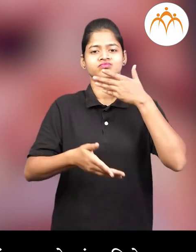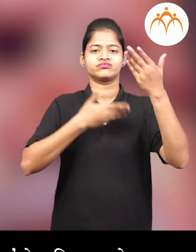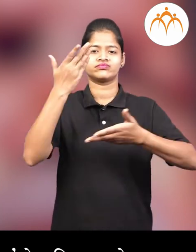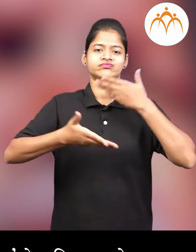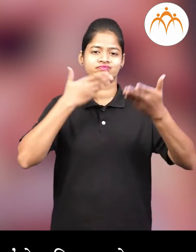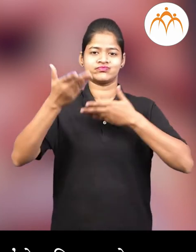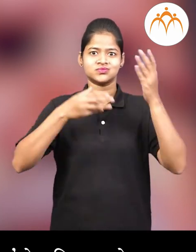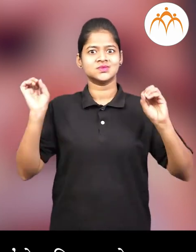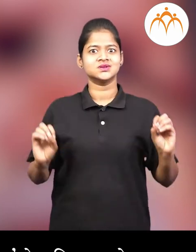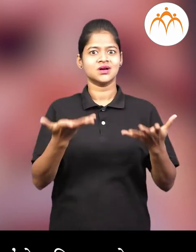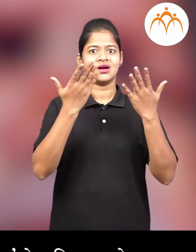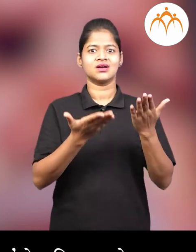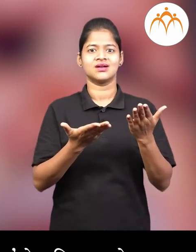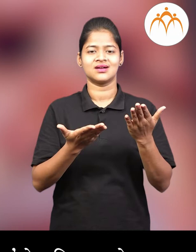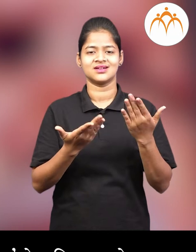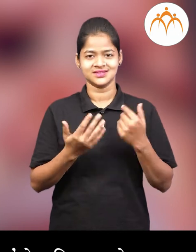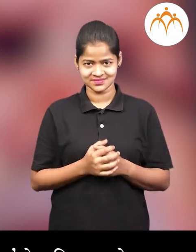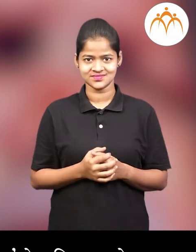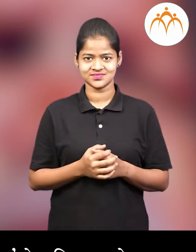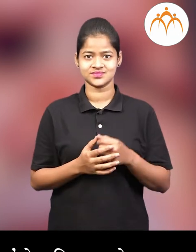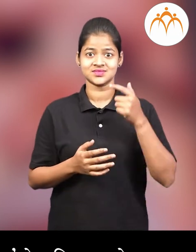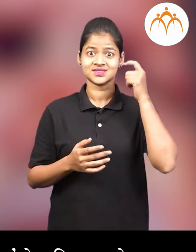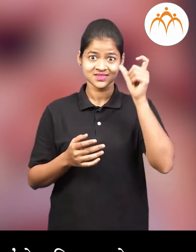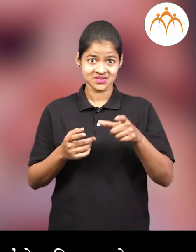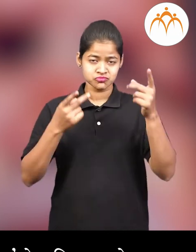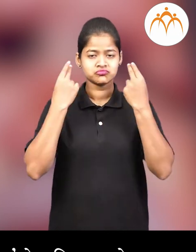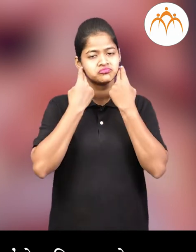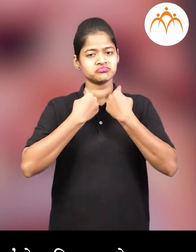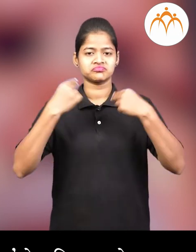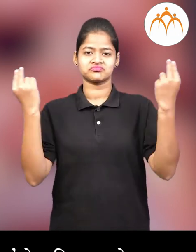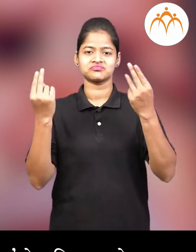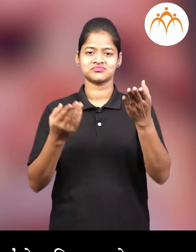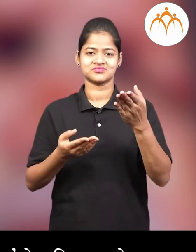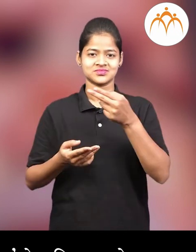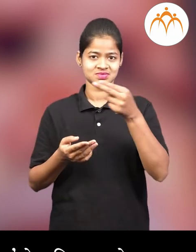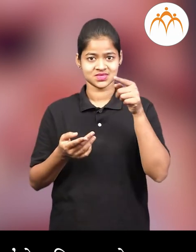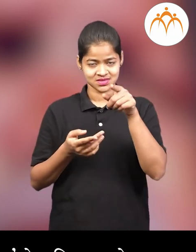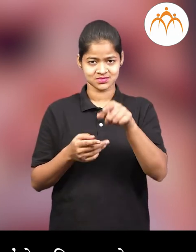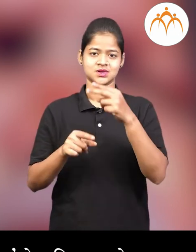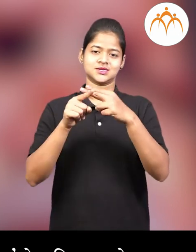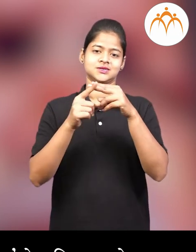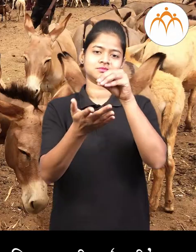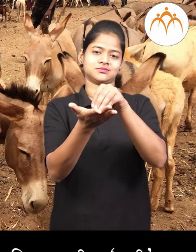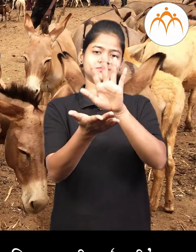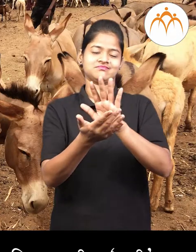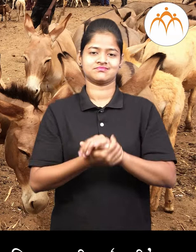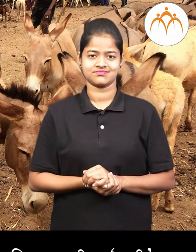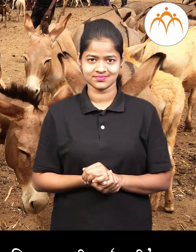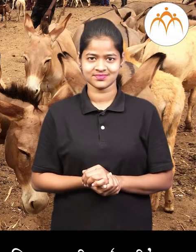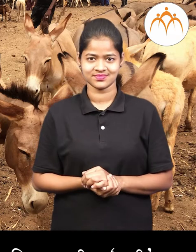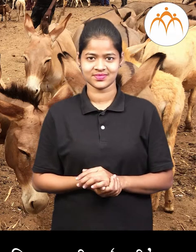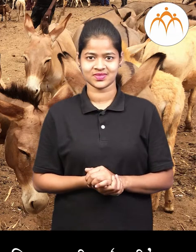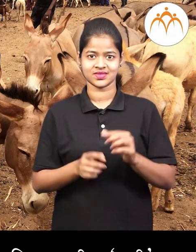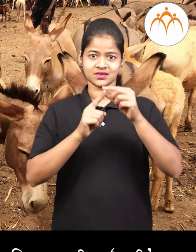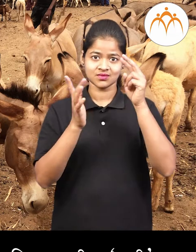त्यांचा कामा मुले त्यांचे गाव शेंड गाव हे प्रसिद्ध जाले कुणे जिल्ल्यातिल